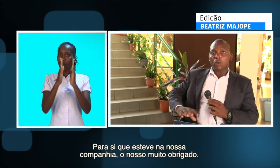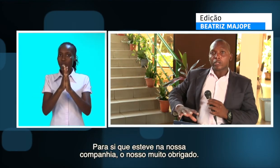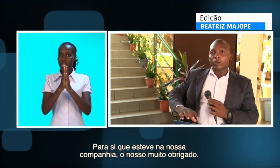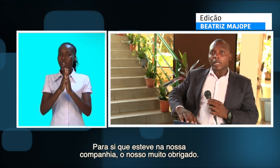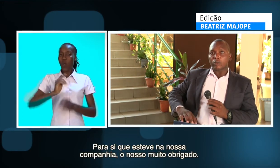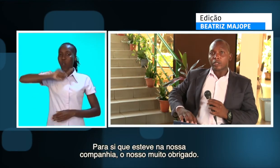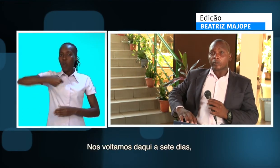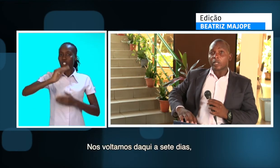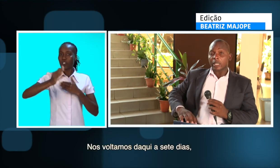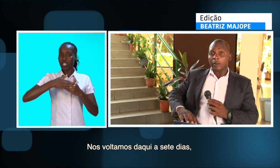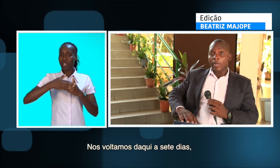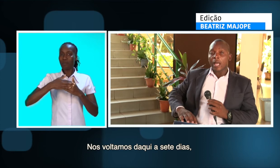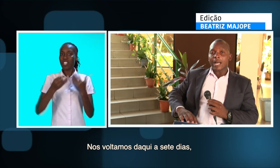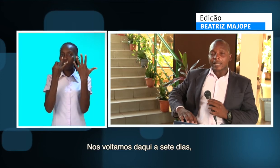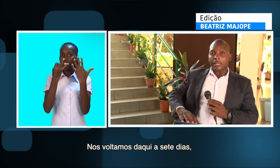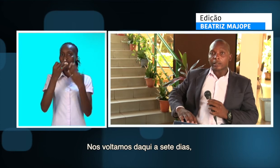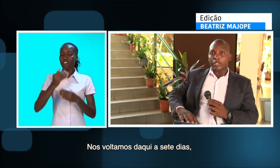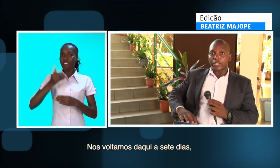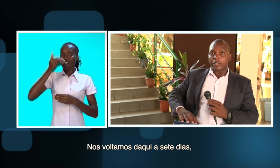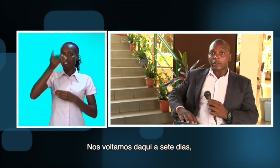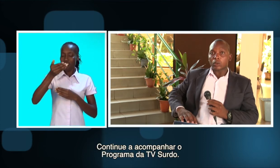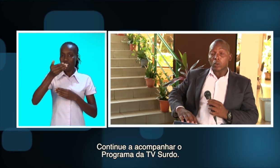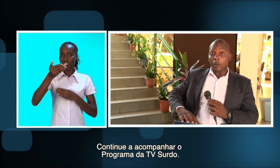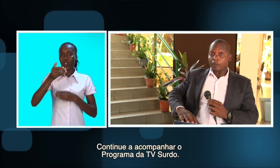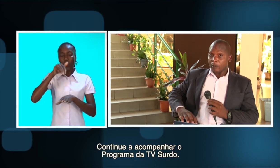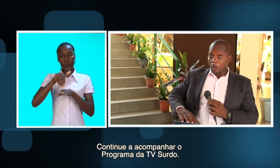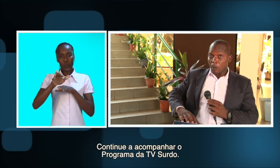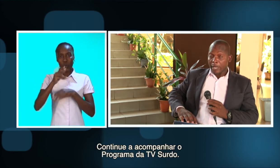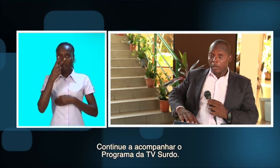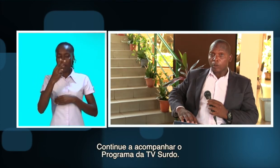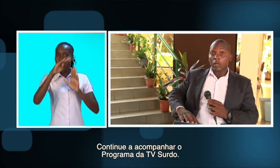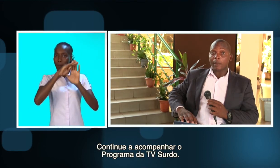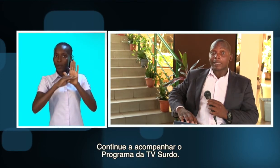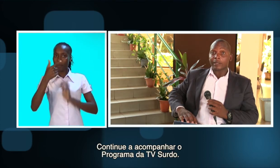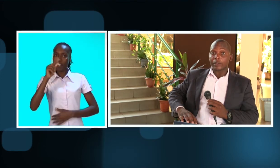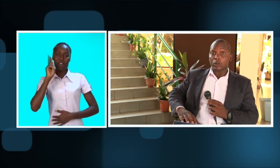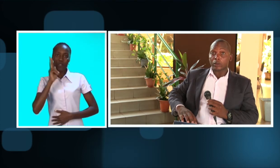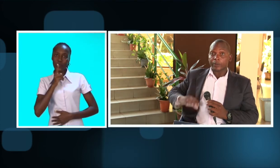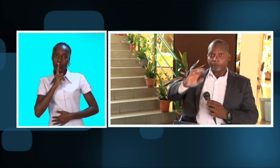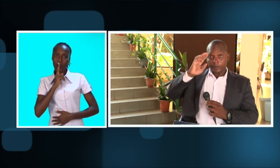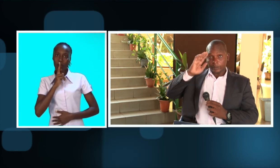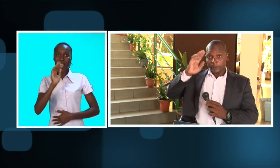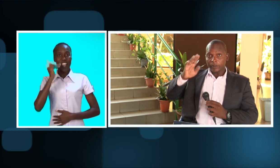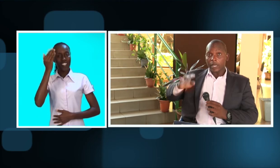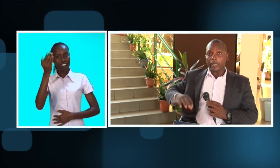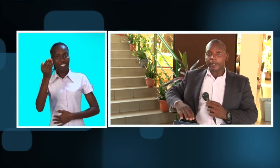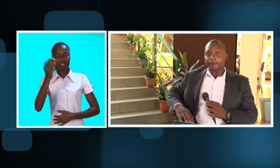Nós voltamos daqui a sete dias. Continua a acompanhar o programa da TV Surdo. Até lá.